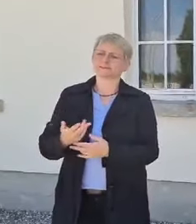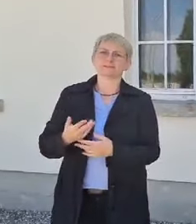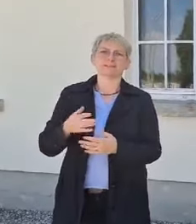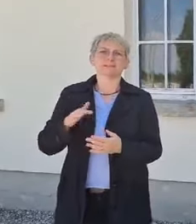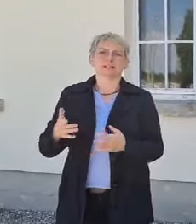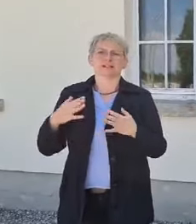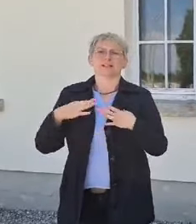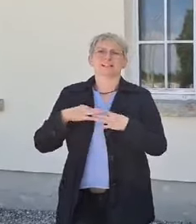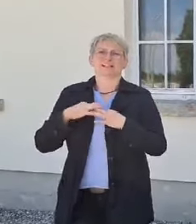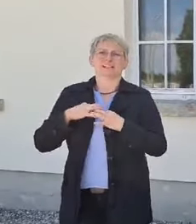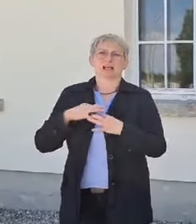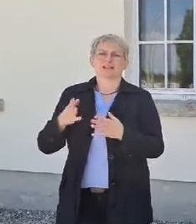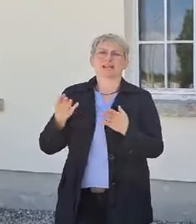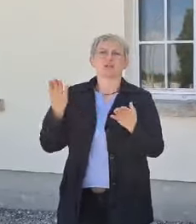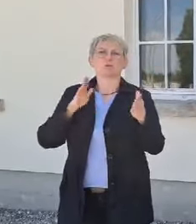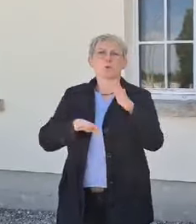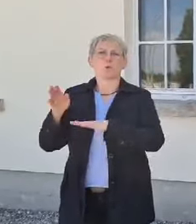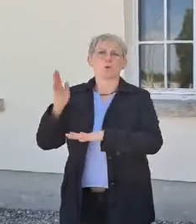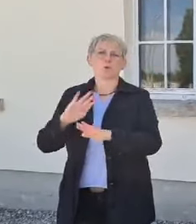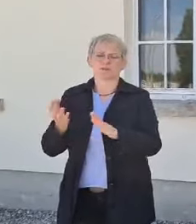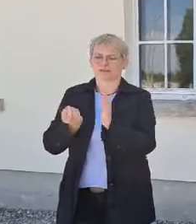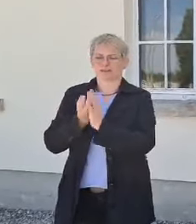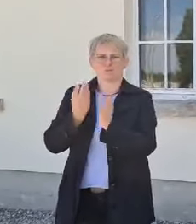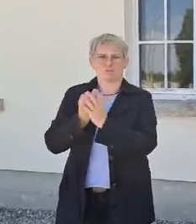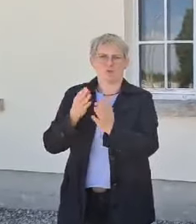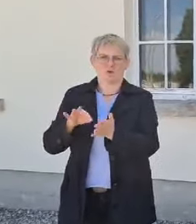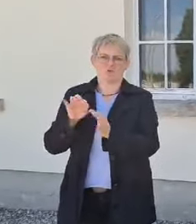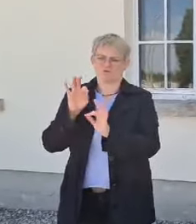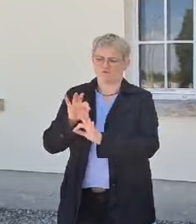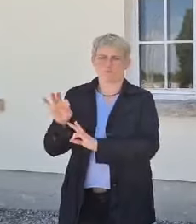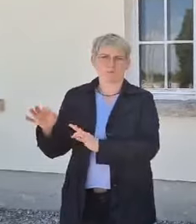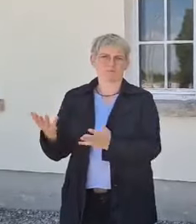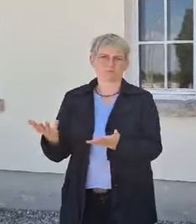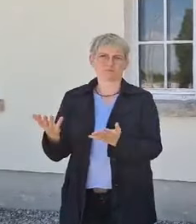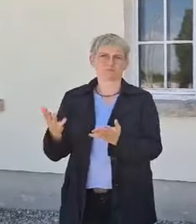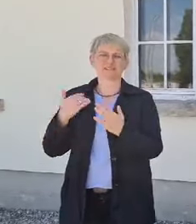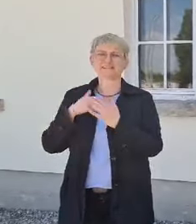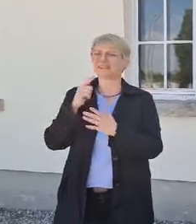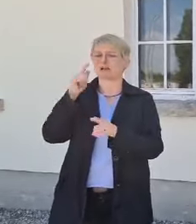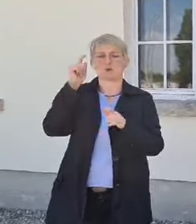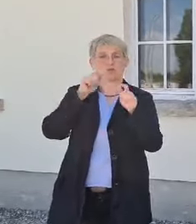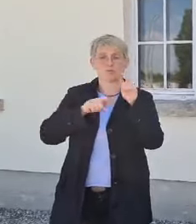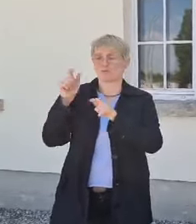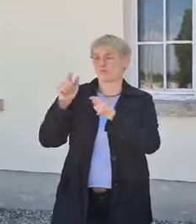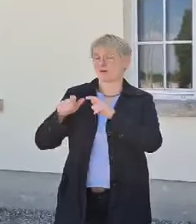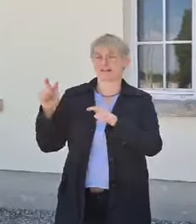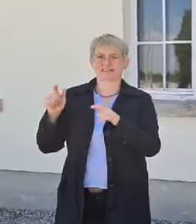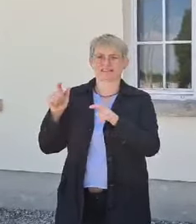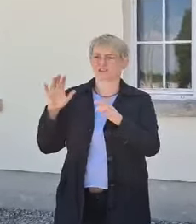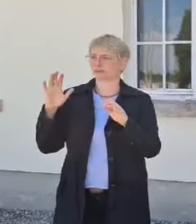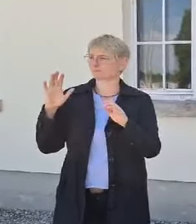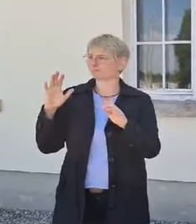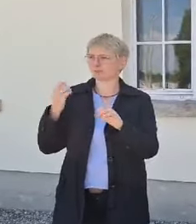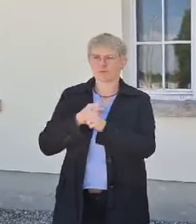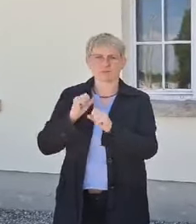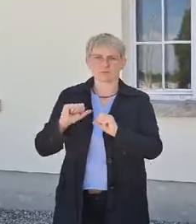Kleidung der Toten symbolisieren. Also derjenigen, die nicht mehr am Leben waren, die aber trotzdem